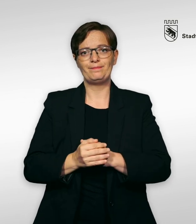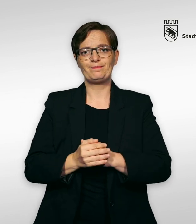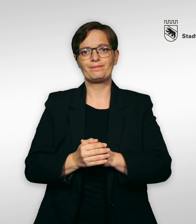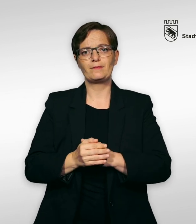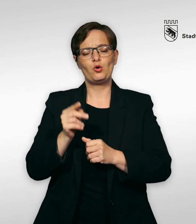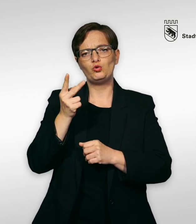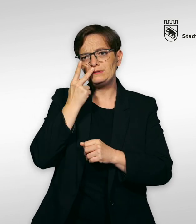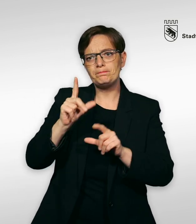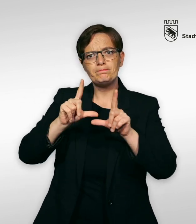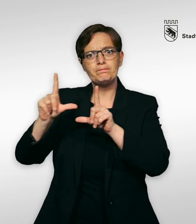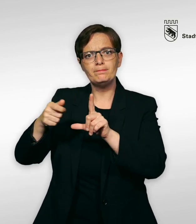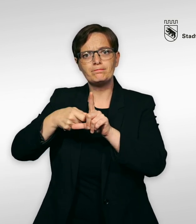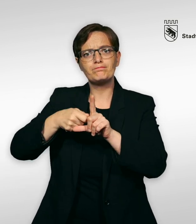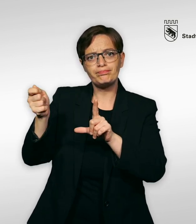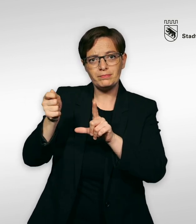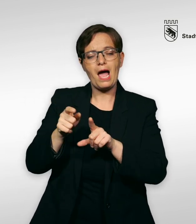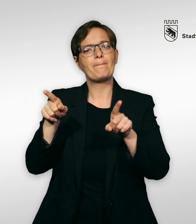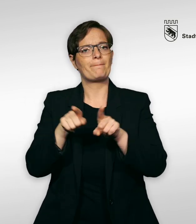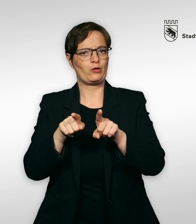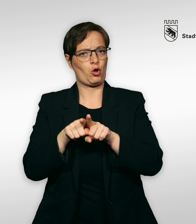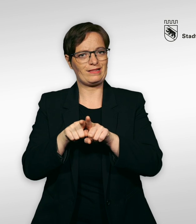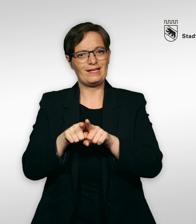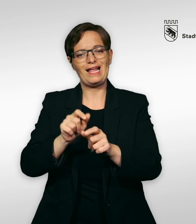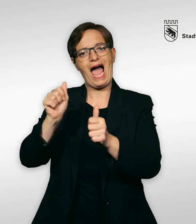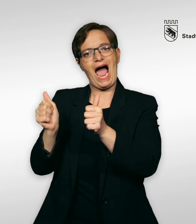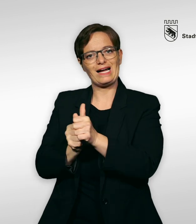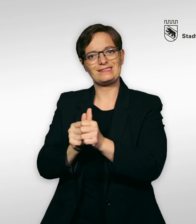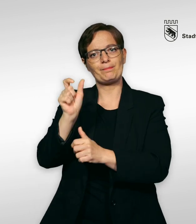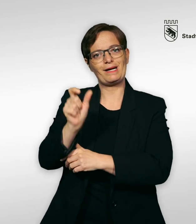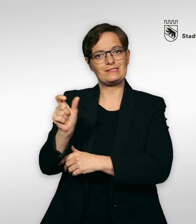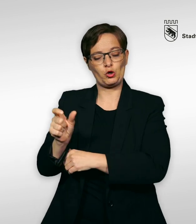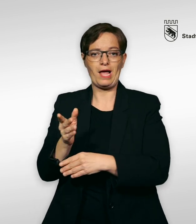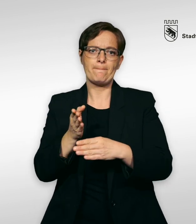Ist das Piktogramm durchgestrichen, so ist die Teilnahme einer Assistenzperson im Moment nicht möglich.